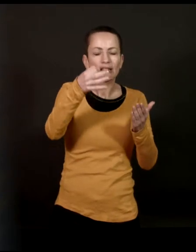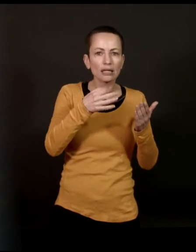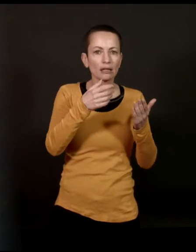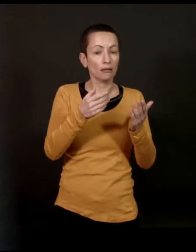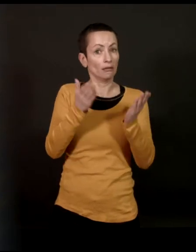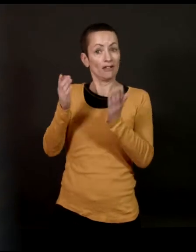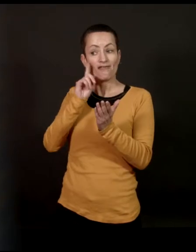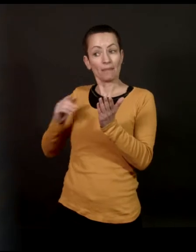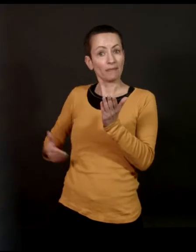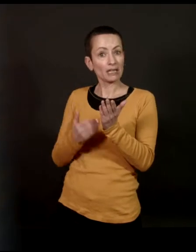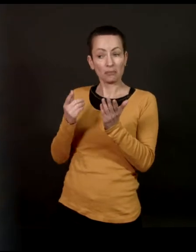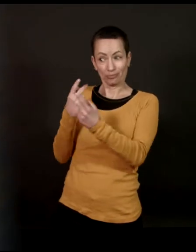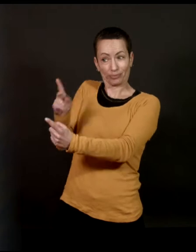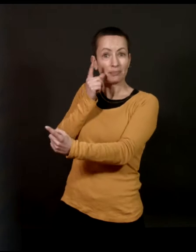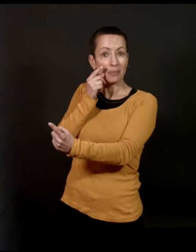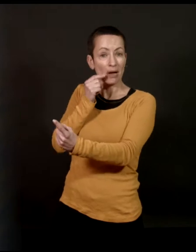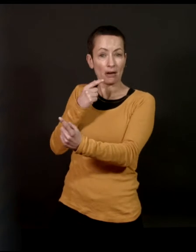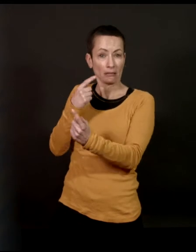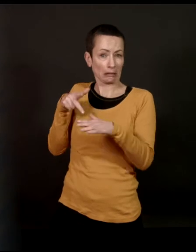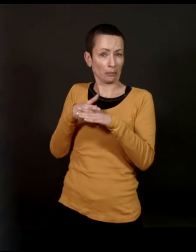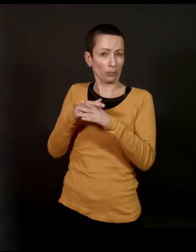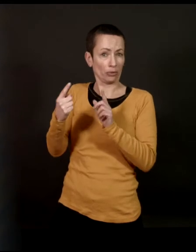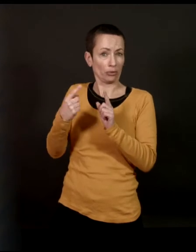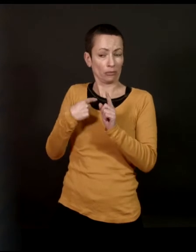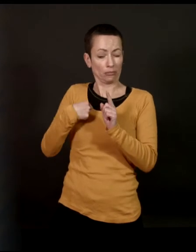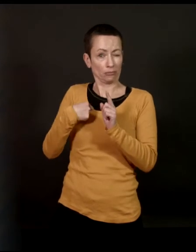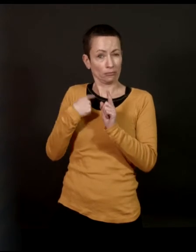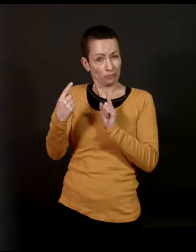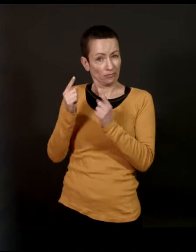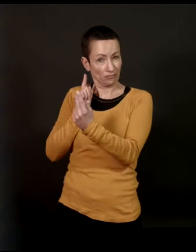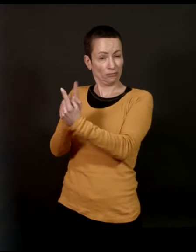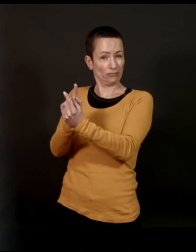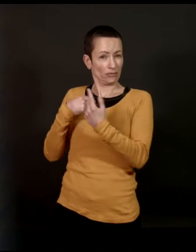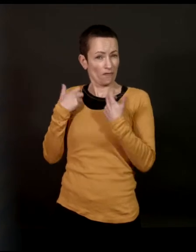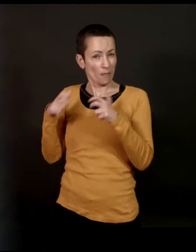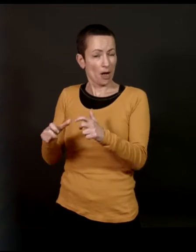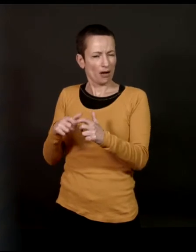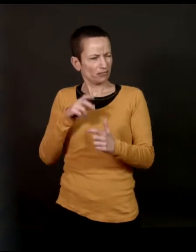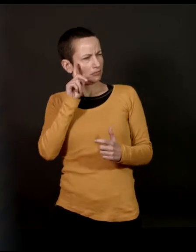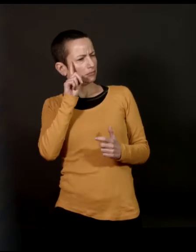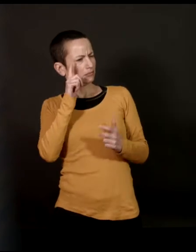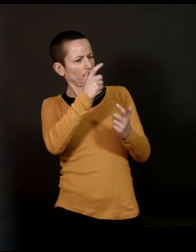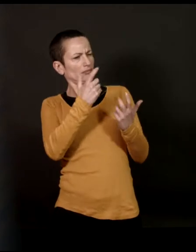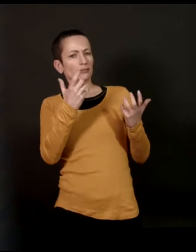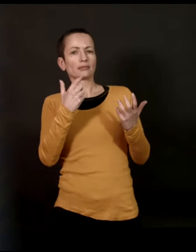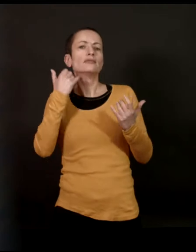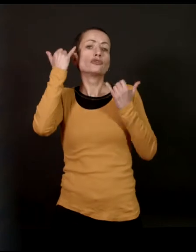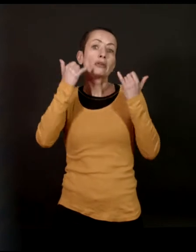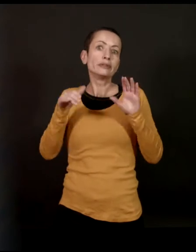parliez? Le père de la victime ne voulait pas me recevoir au départ en se disant qu'est ce qu'elle vient chercher? Je peux imaginer